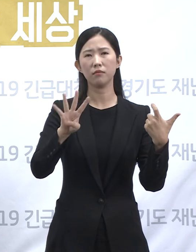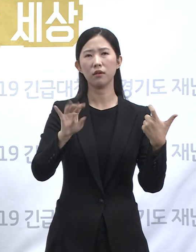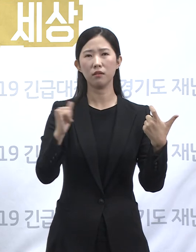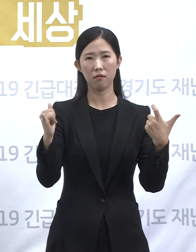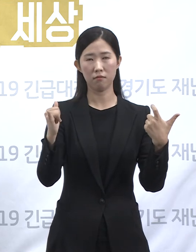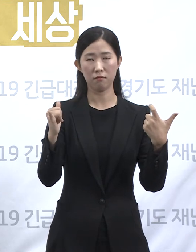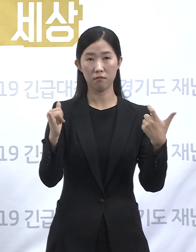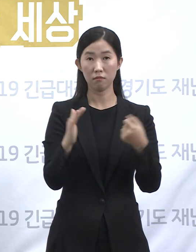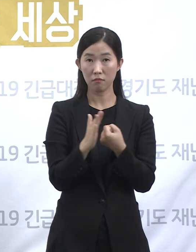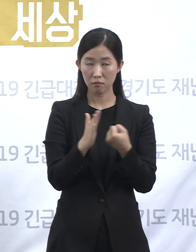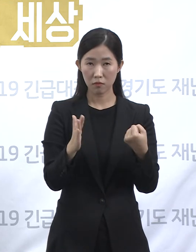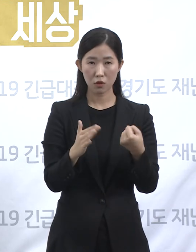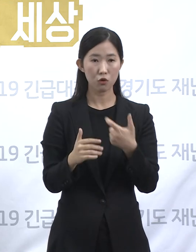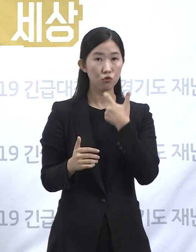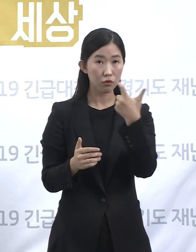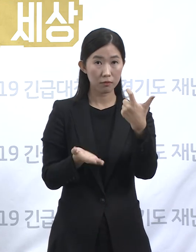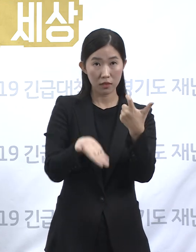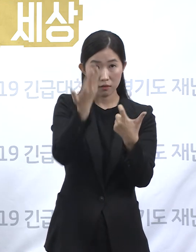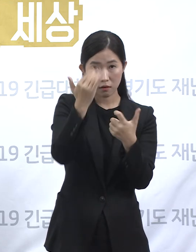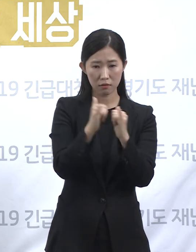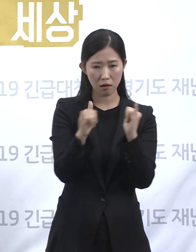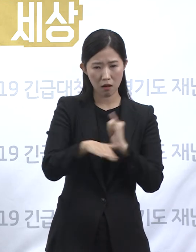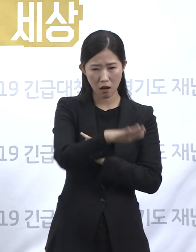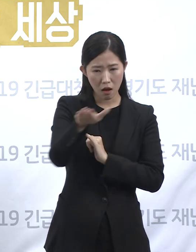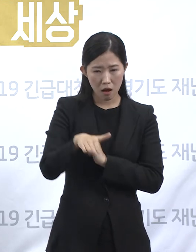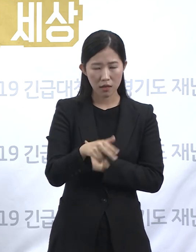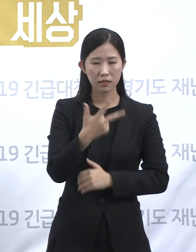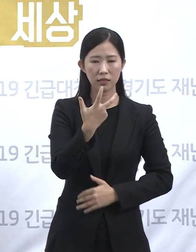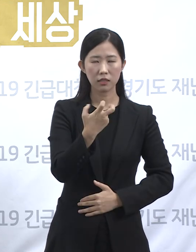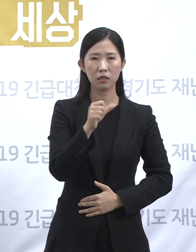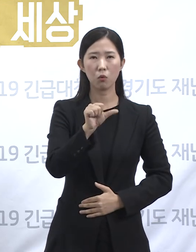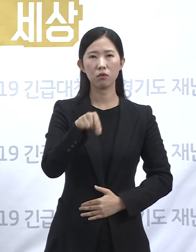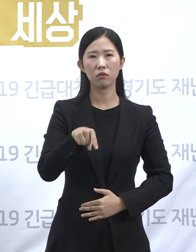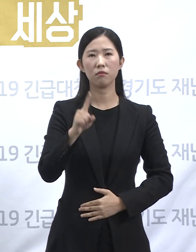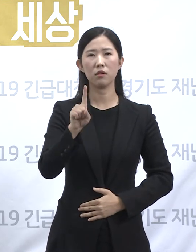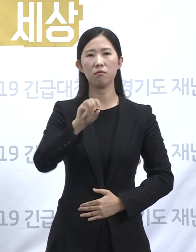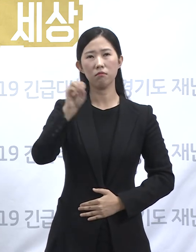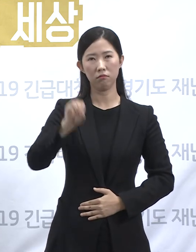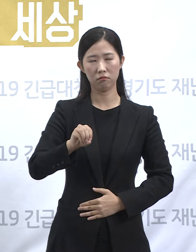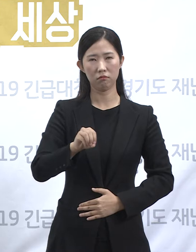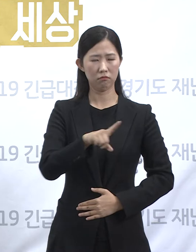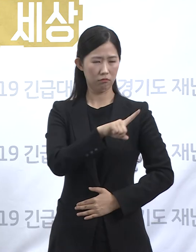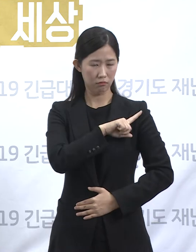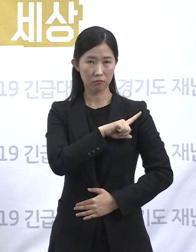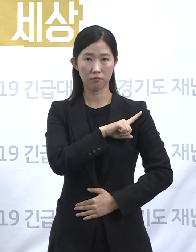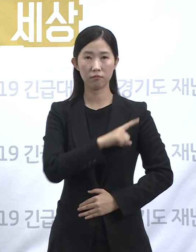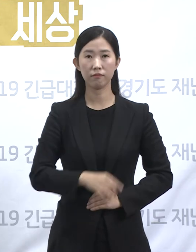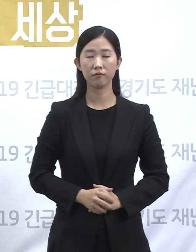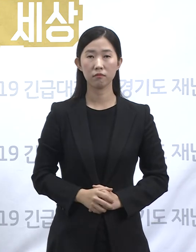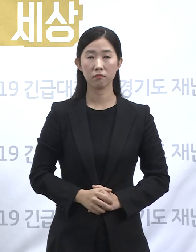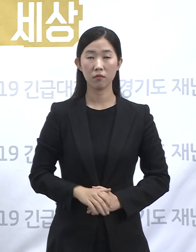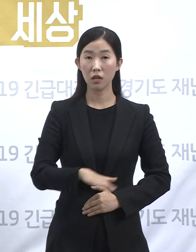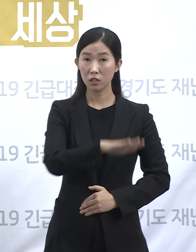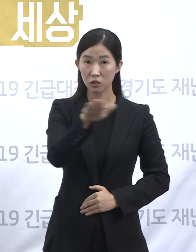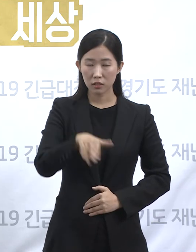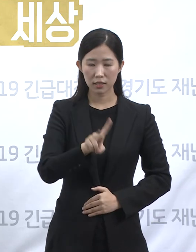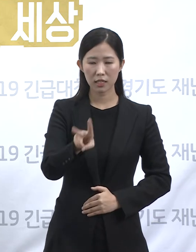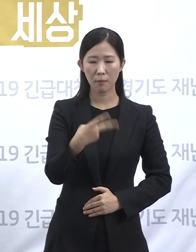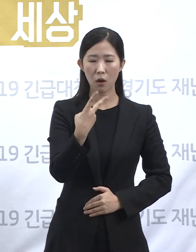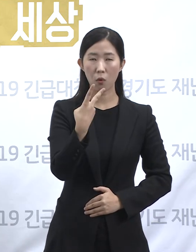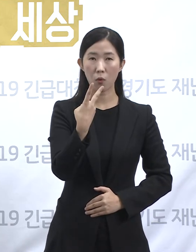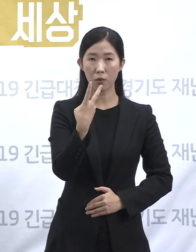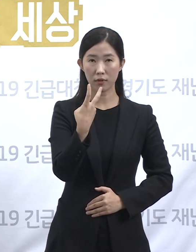60세 이상 비율이 75.1%로 매우 높습니다. 전체 225명 중